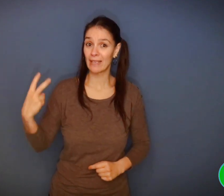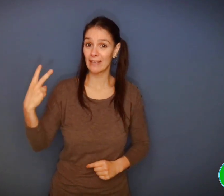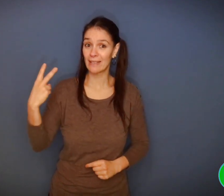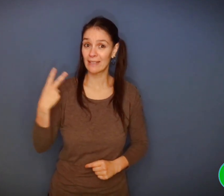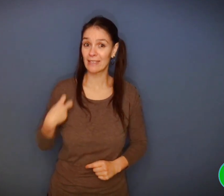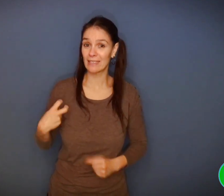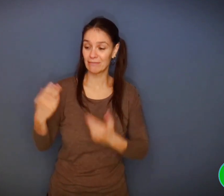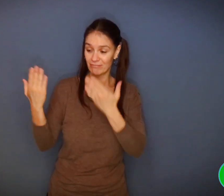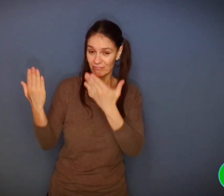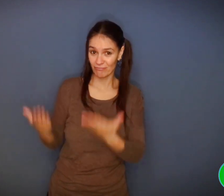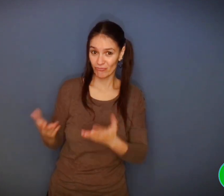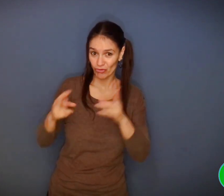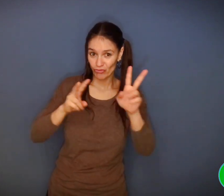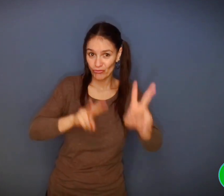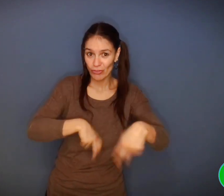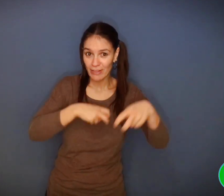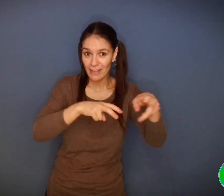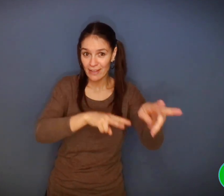Félicien, le jardinier «